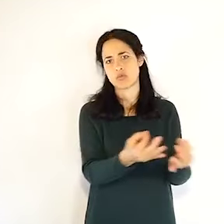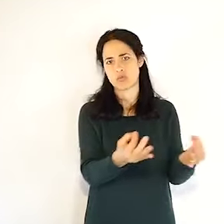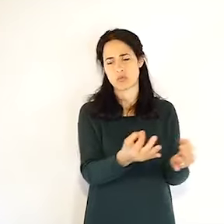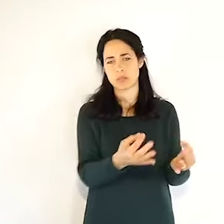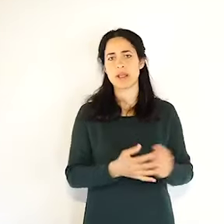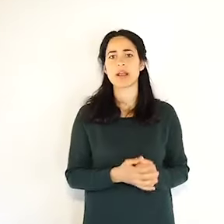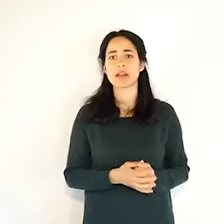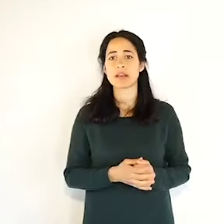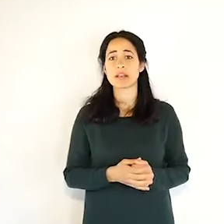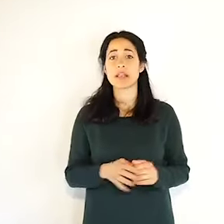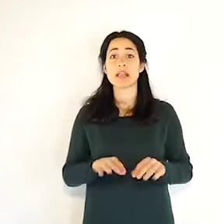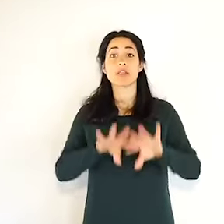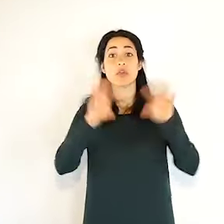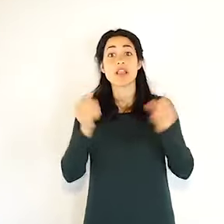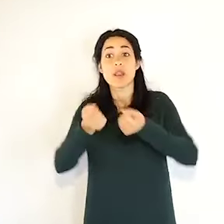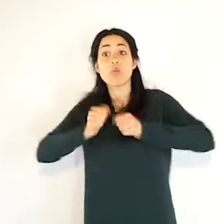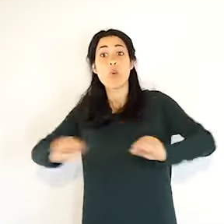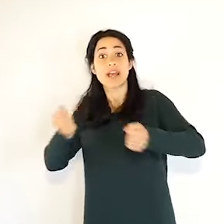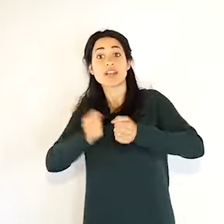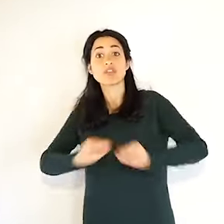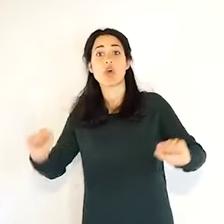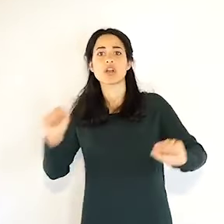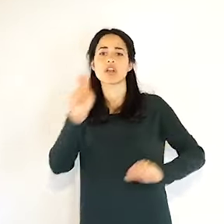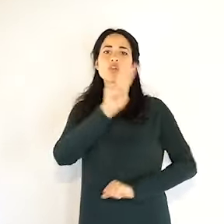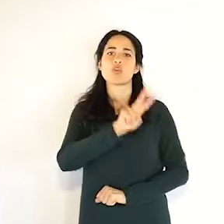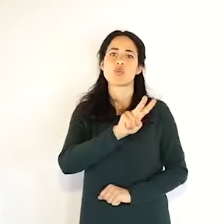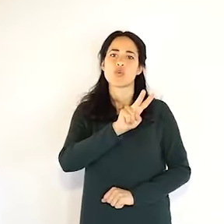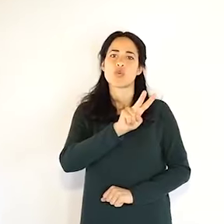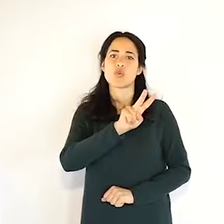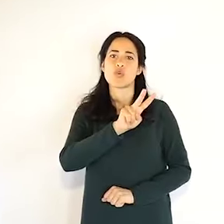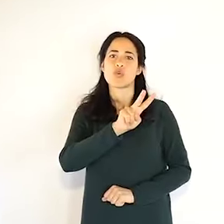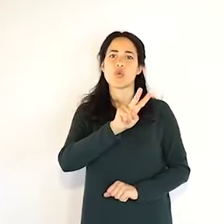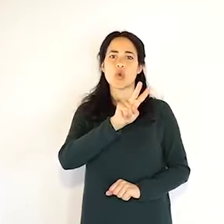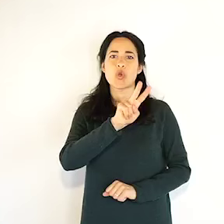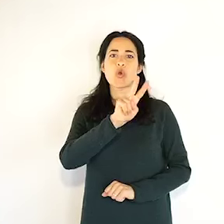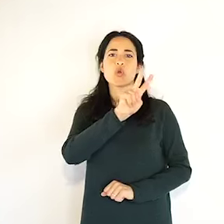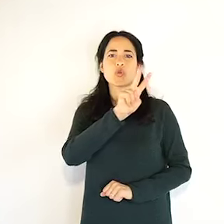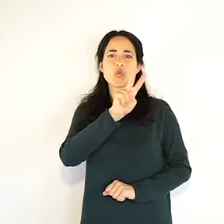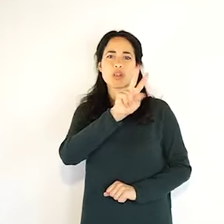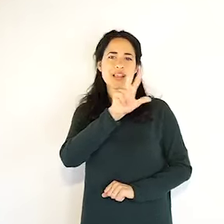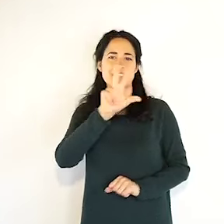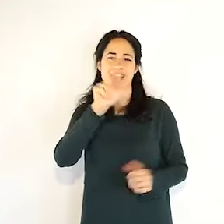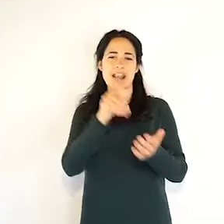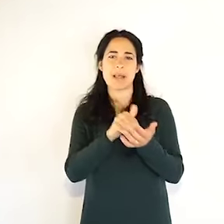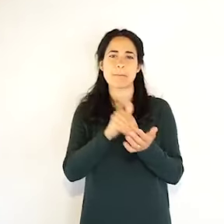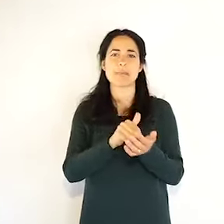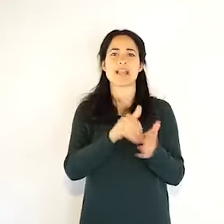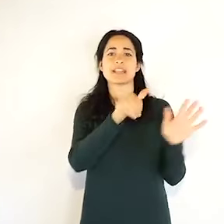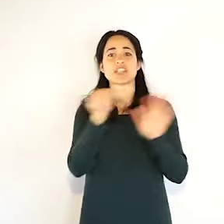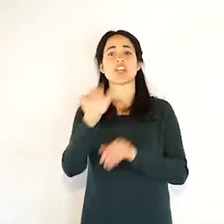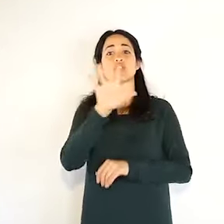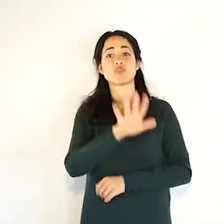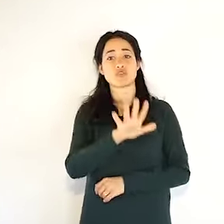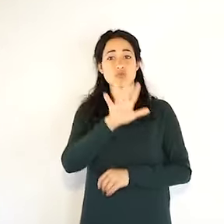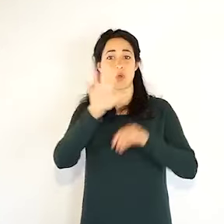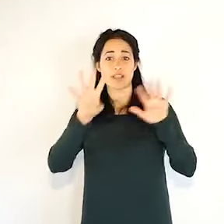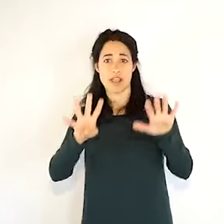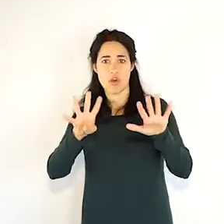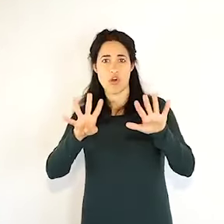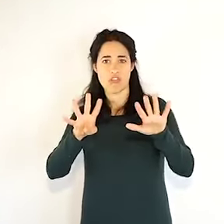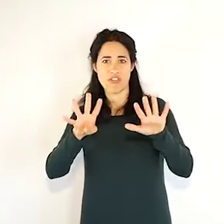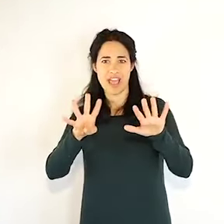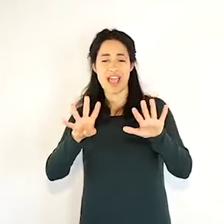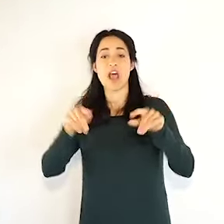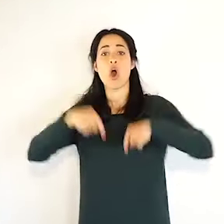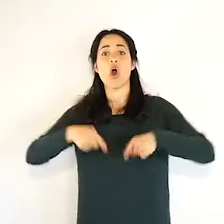I casi di positività sul territorio, che riguardano la provincia in cui è stata fatta la diagnosi, qualcuno dice, ma perché